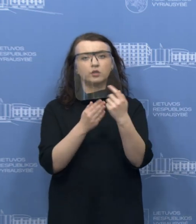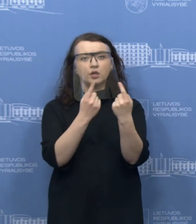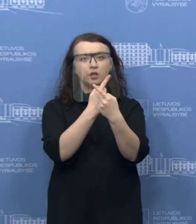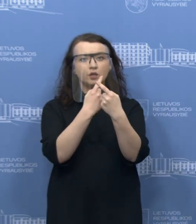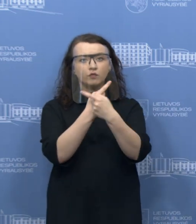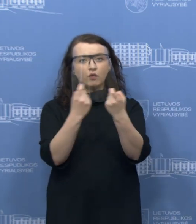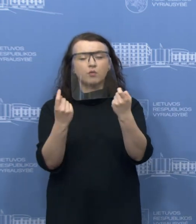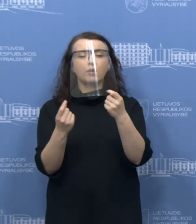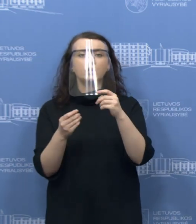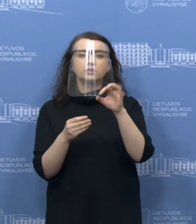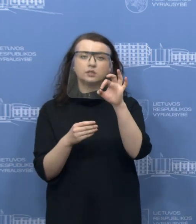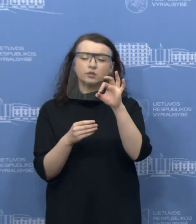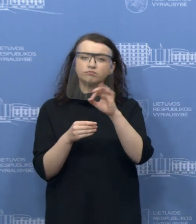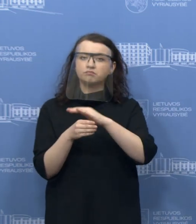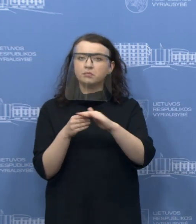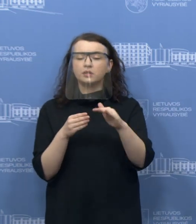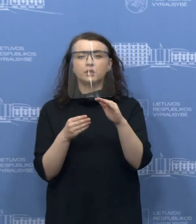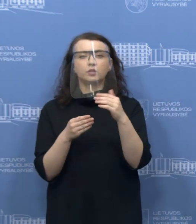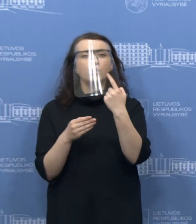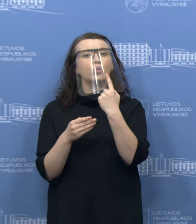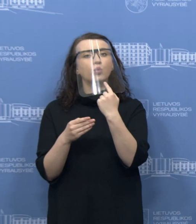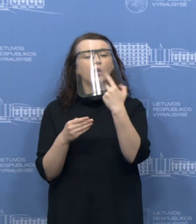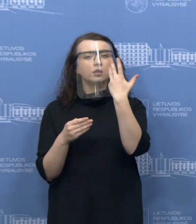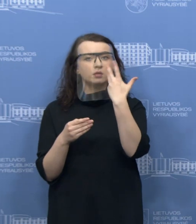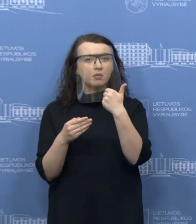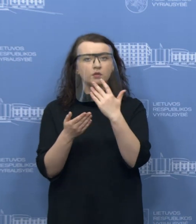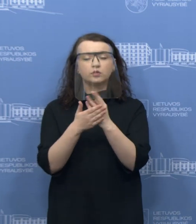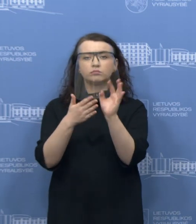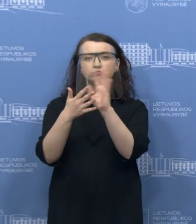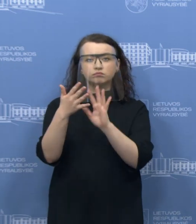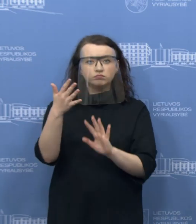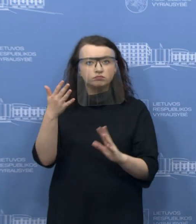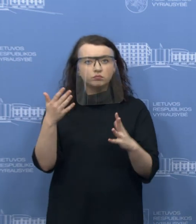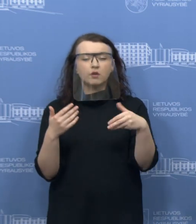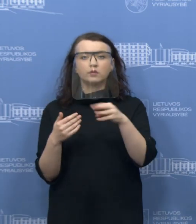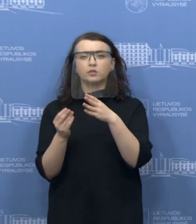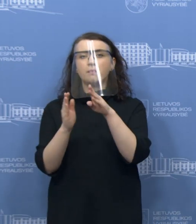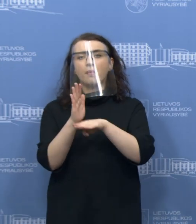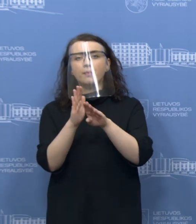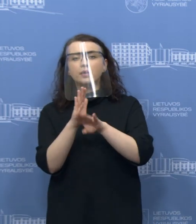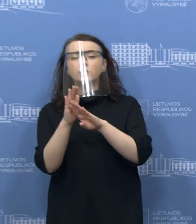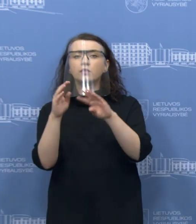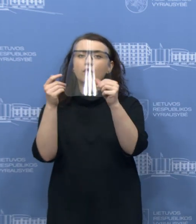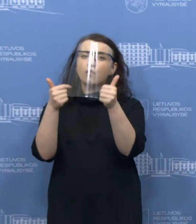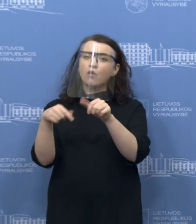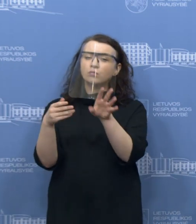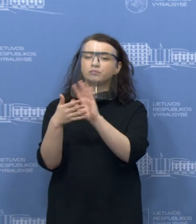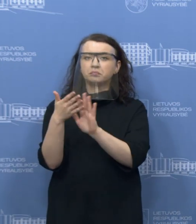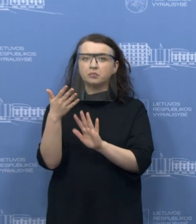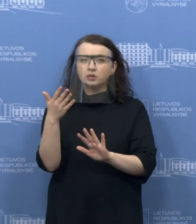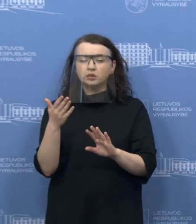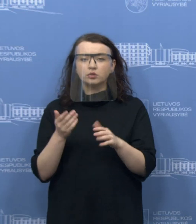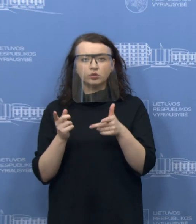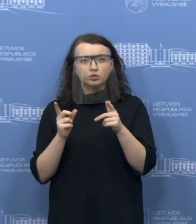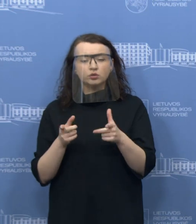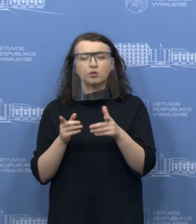verslui dėl COVID-19, raudonų šriftu, tikrai rasite, ten yra supaprastinta forma, kuri tikrai